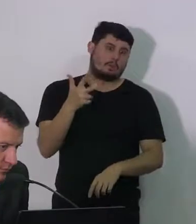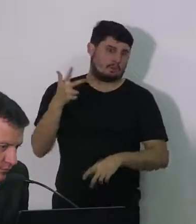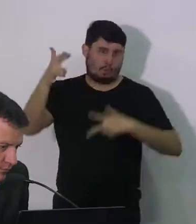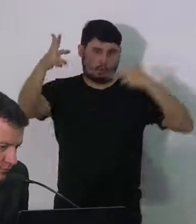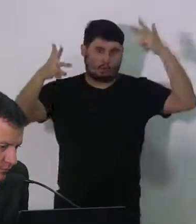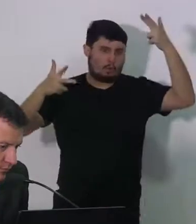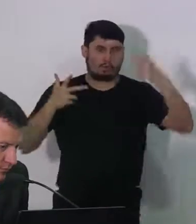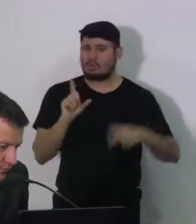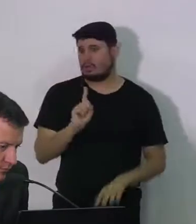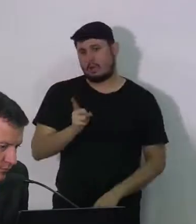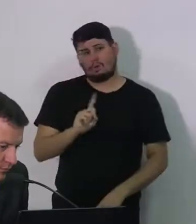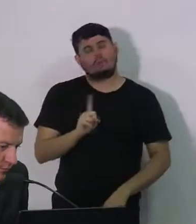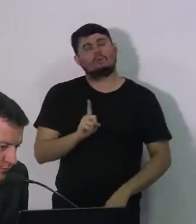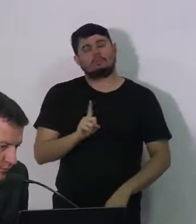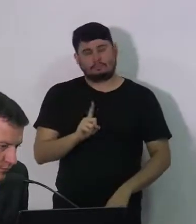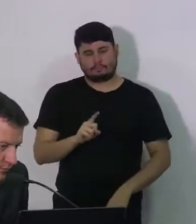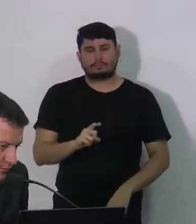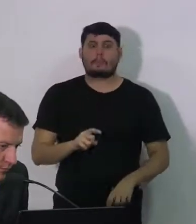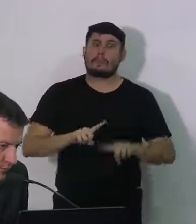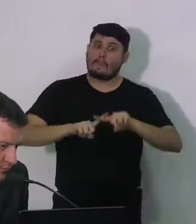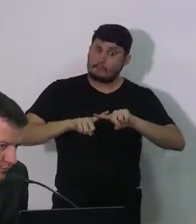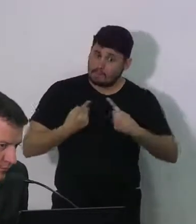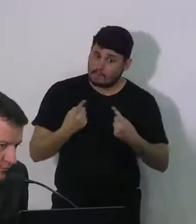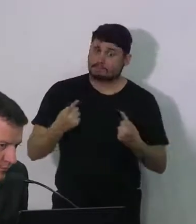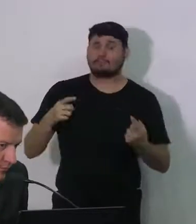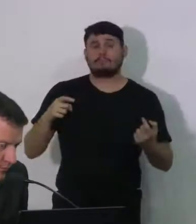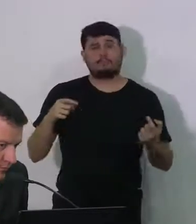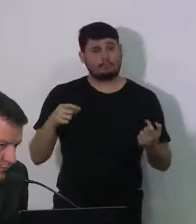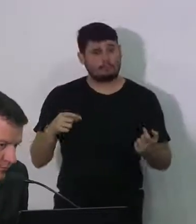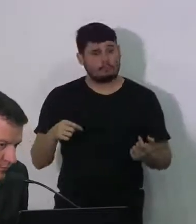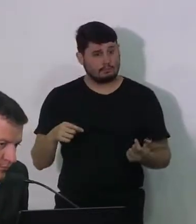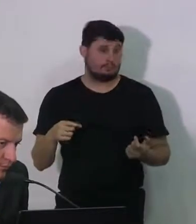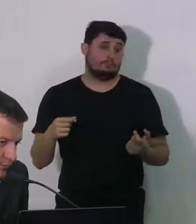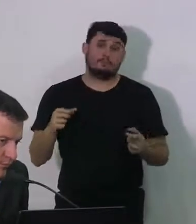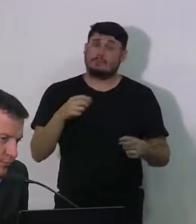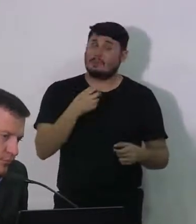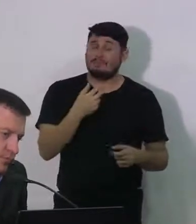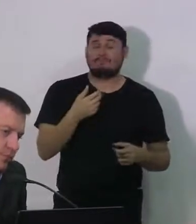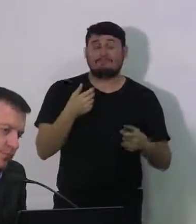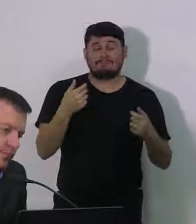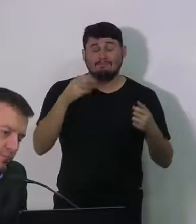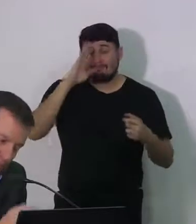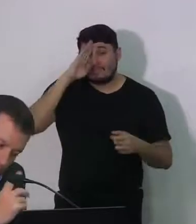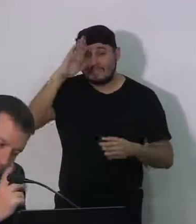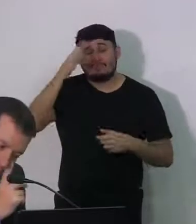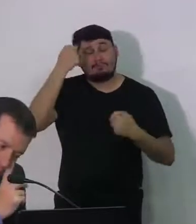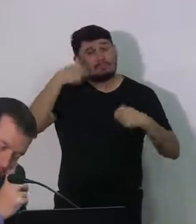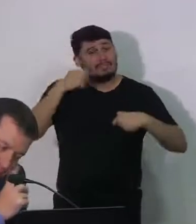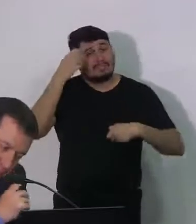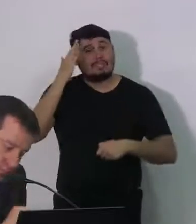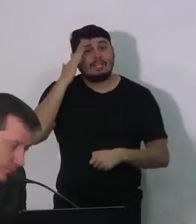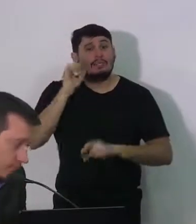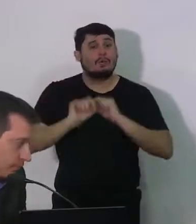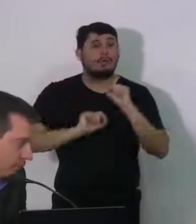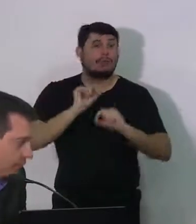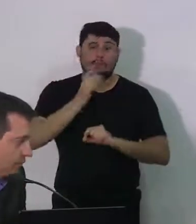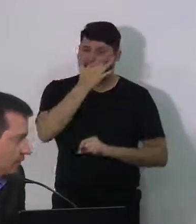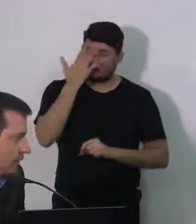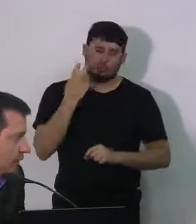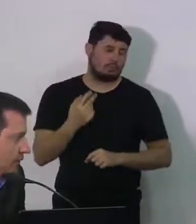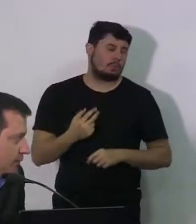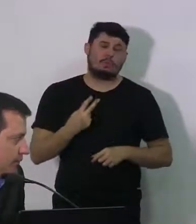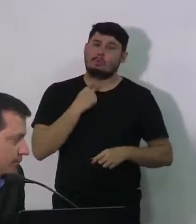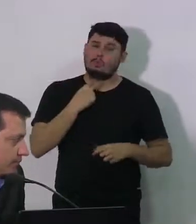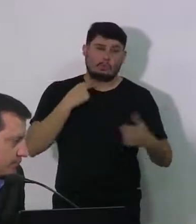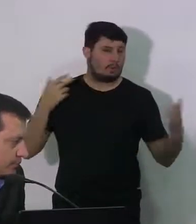permitem que as pessoas não estejam fora de suas casas, ou não estejam se aglomerando nas agências bancárias. A gente